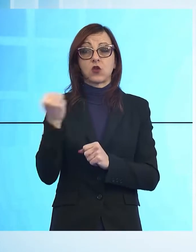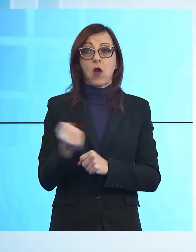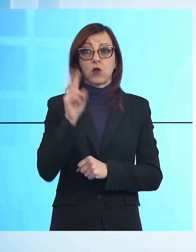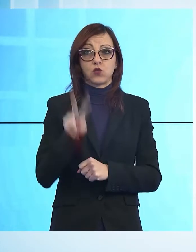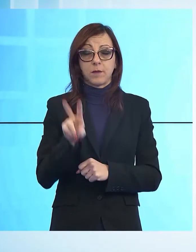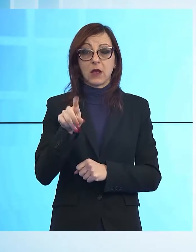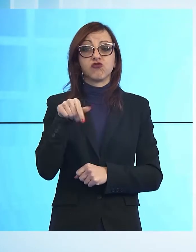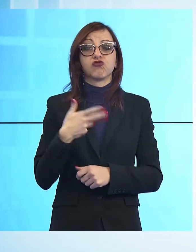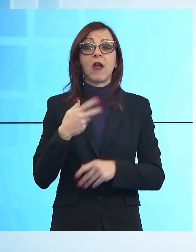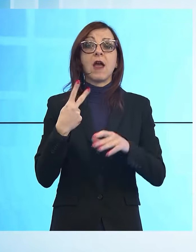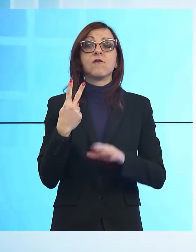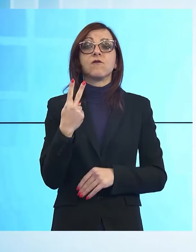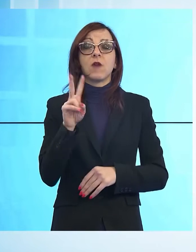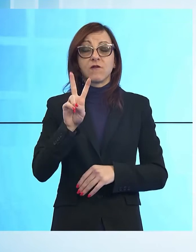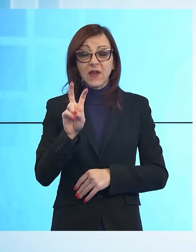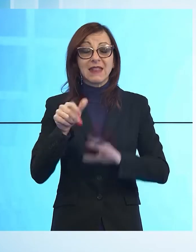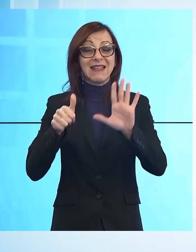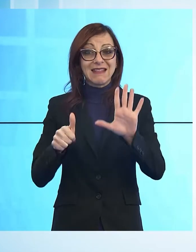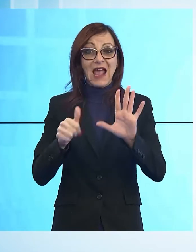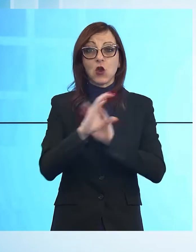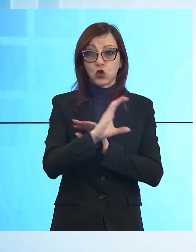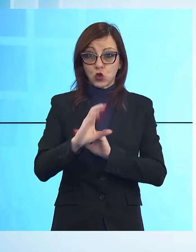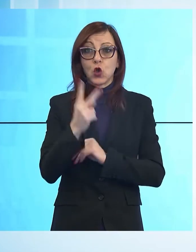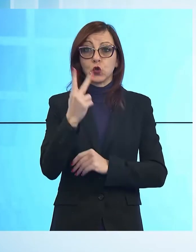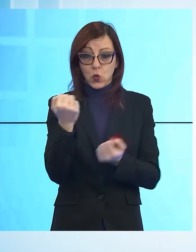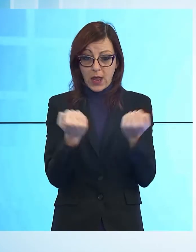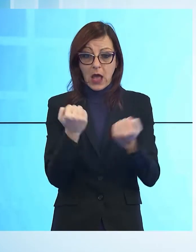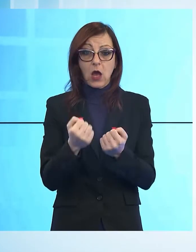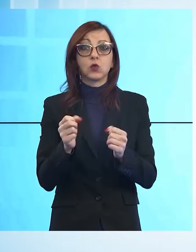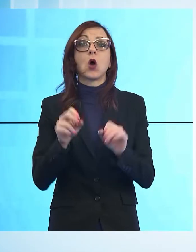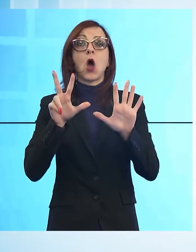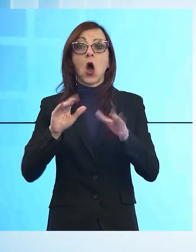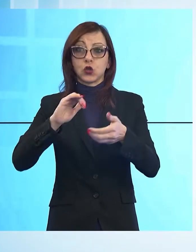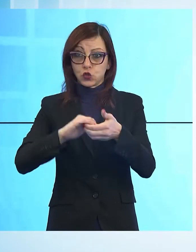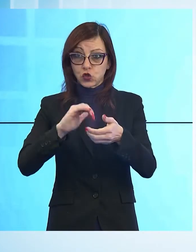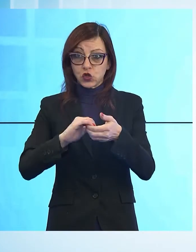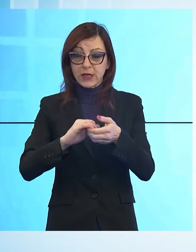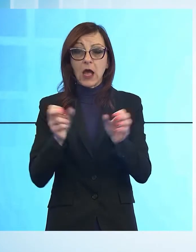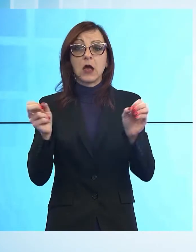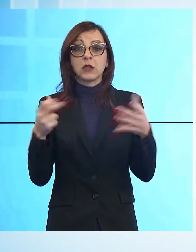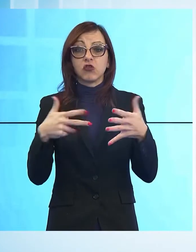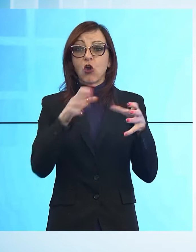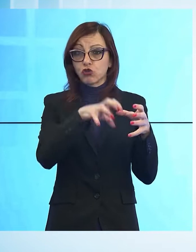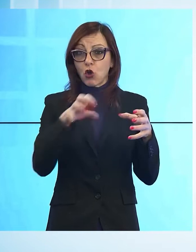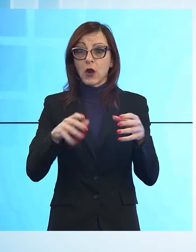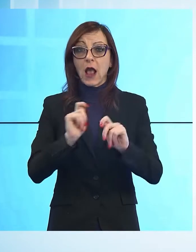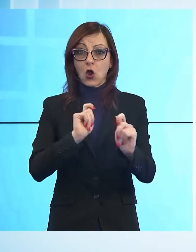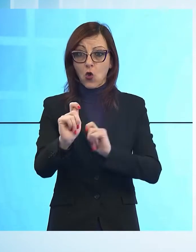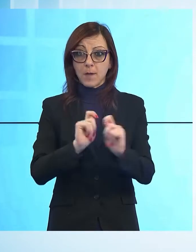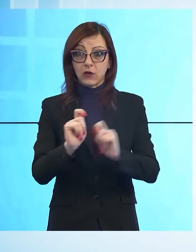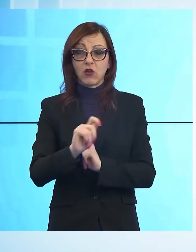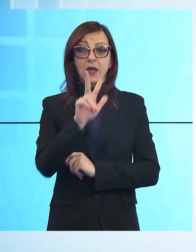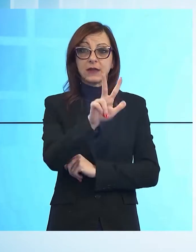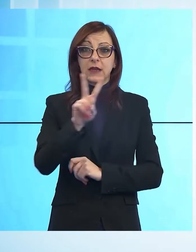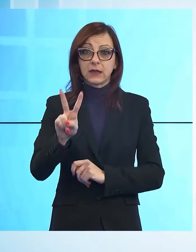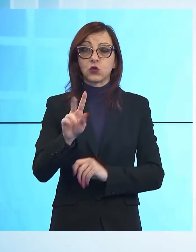26 conti correnti, 2 auto, 8 società, 18 locali ad uso commerciale, 32 abitazioni, 7